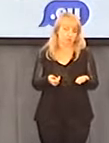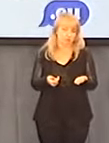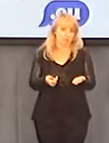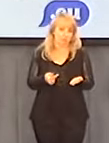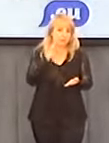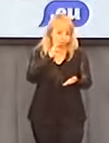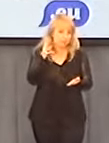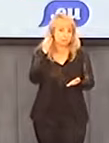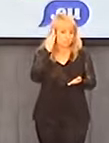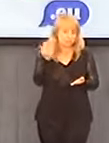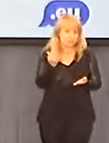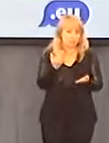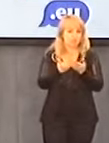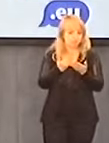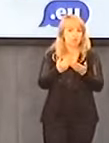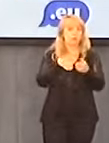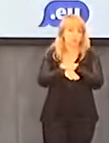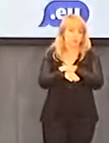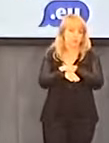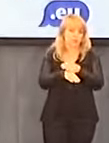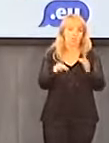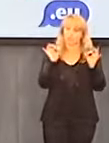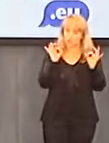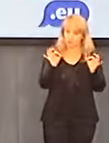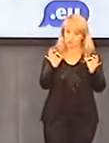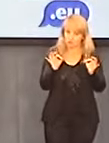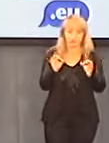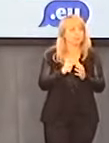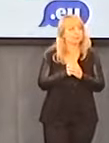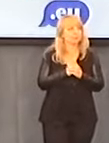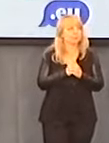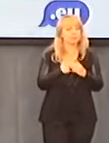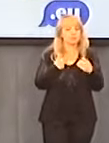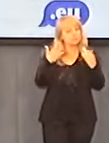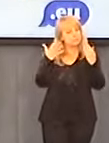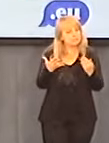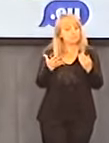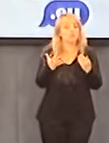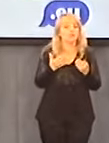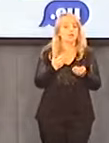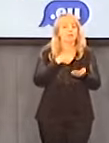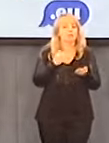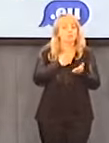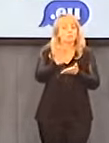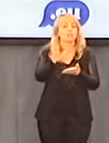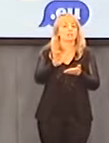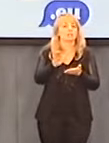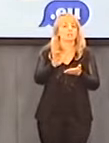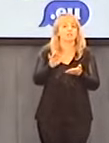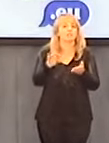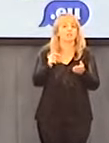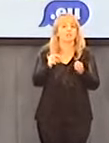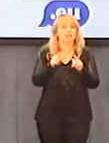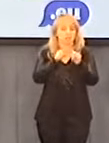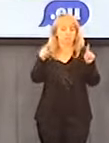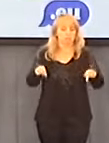swojej diecezji. Dzisiaj, proszę Państwa, chcemy przedstawić Państwu doniesienie do